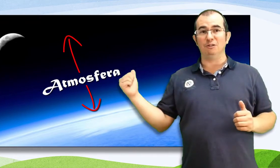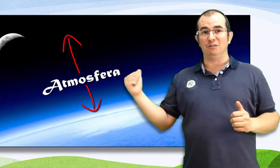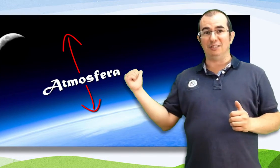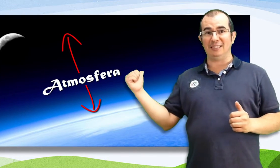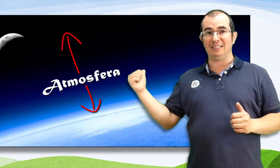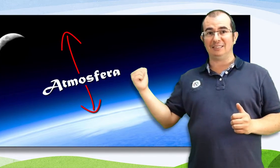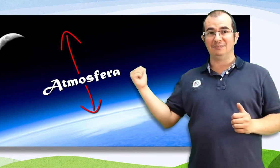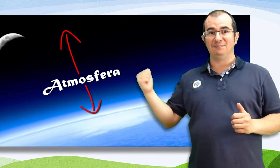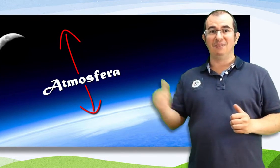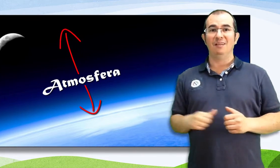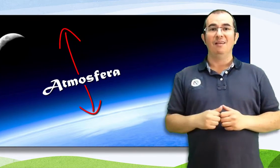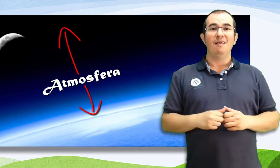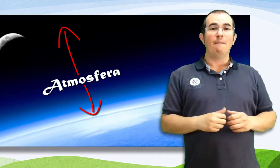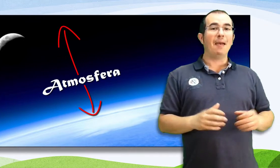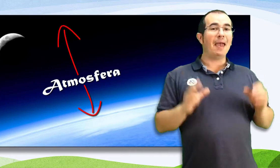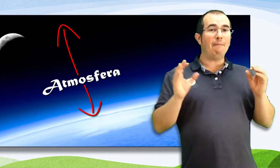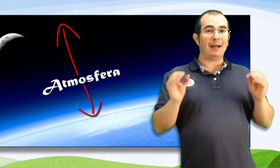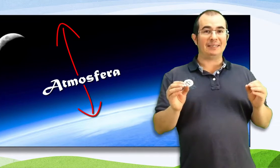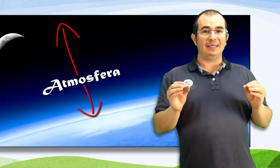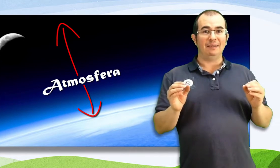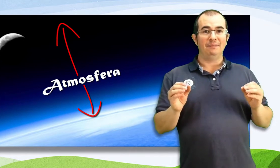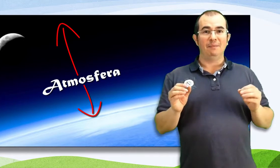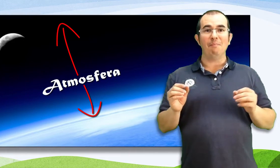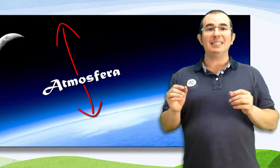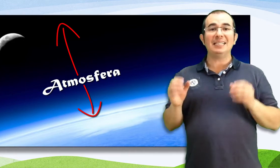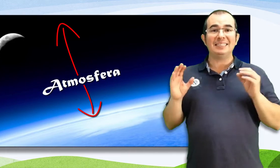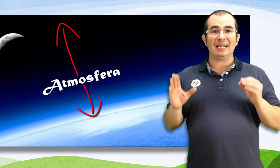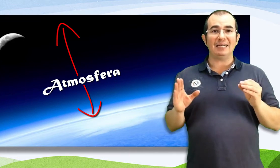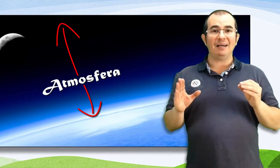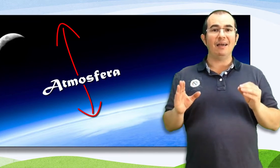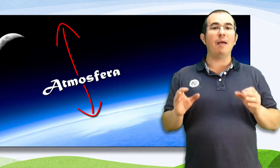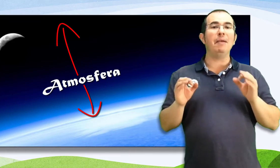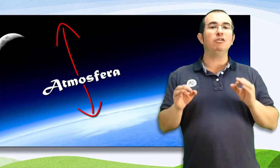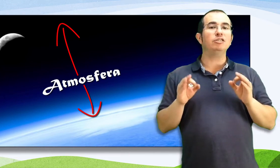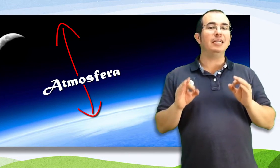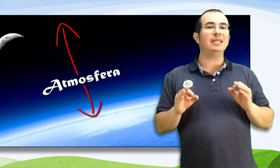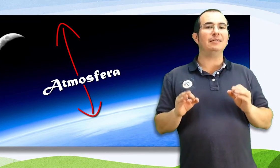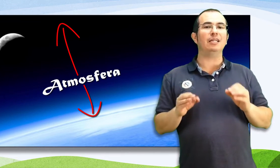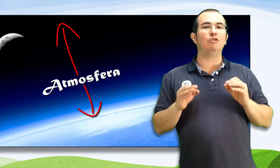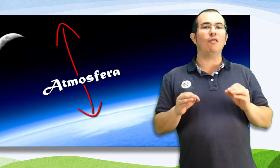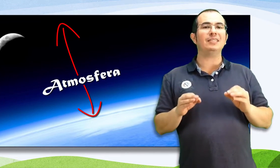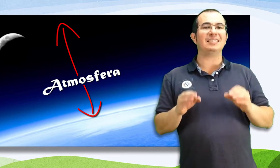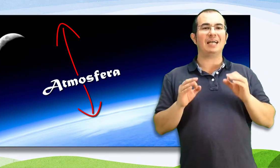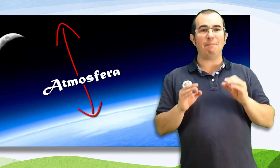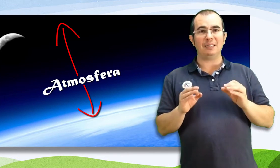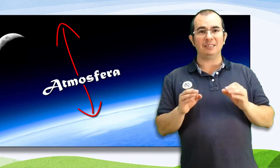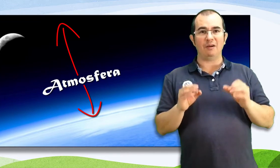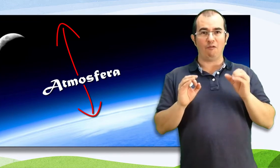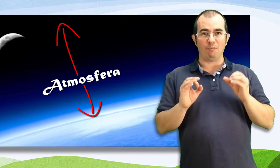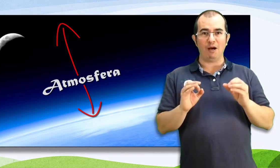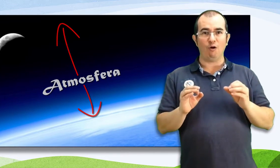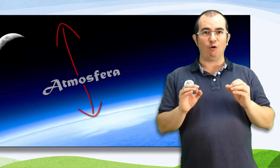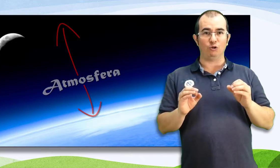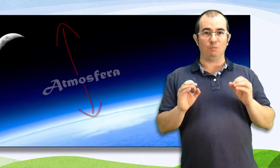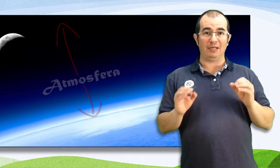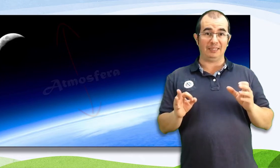detrás É a parte máis externa e menos densa de todas as capas que forman o noso planeta